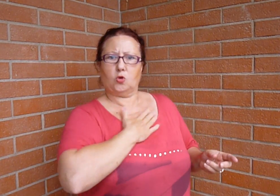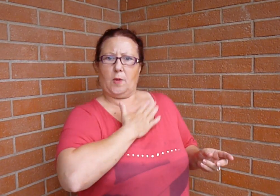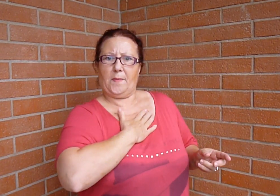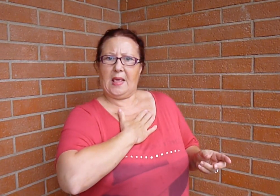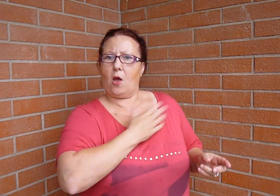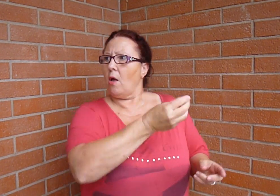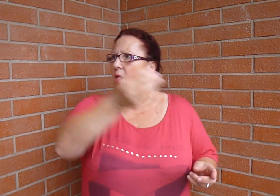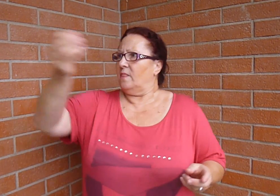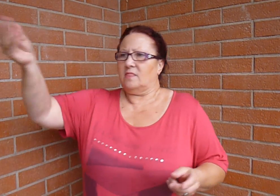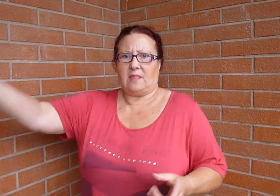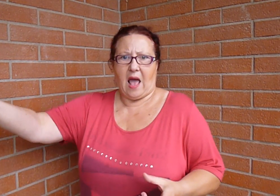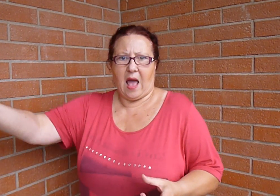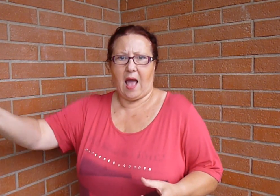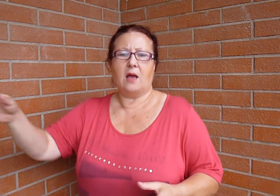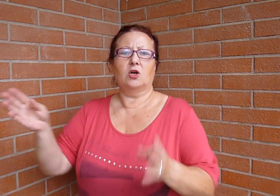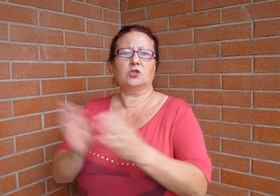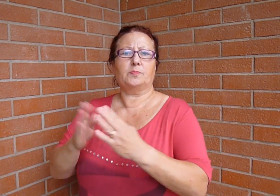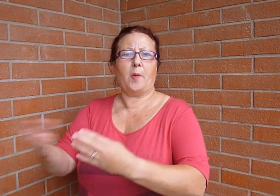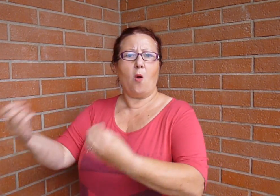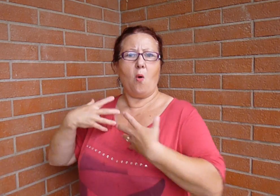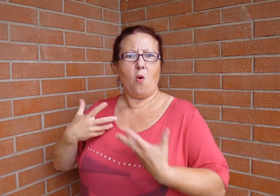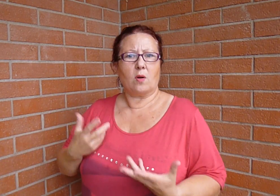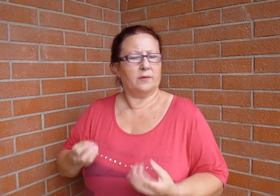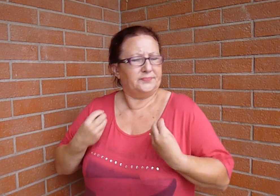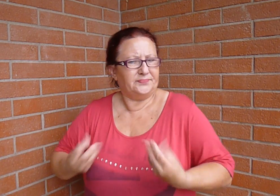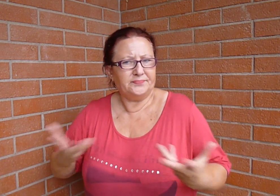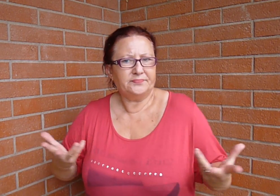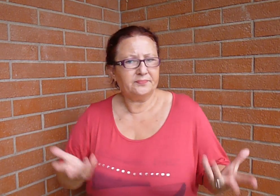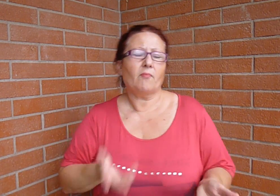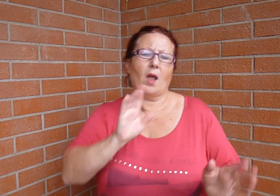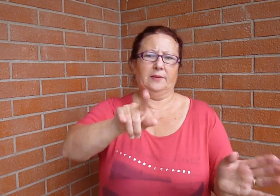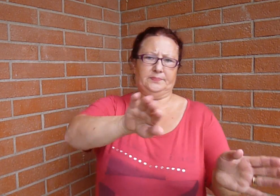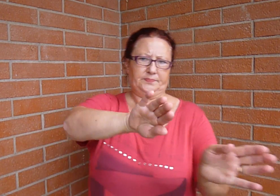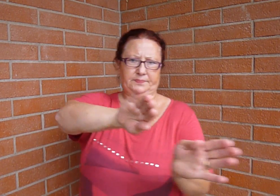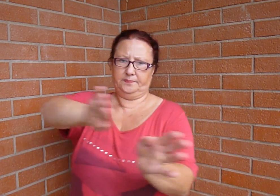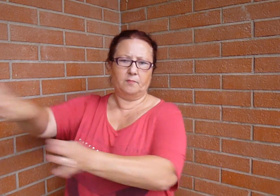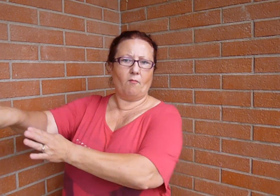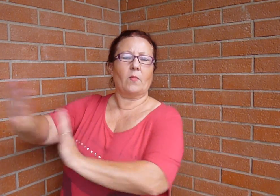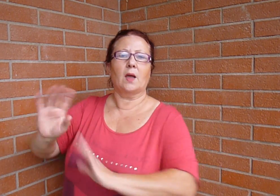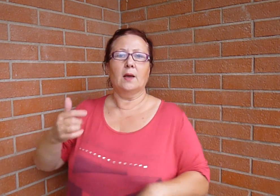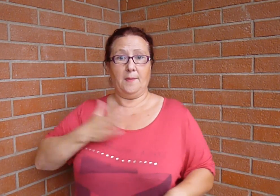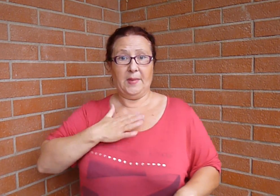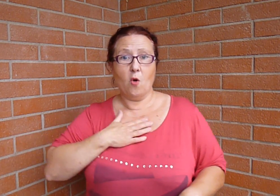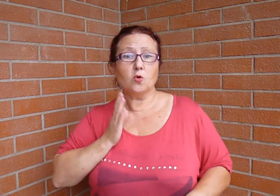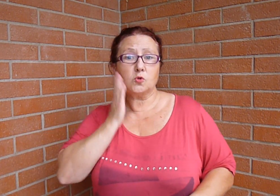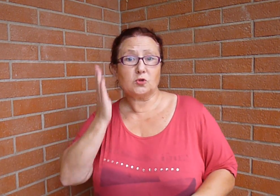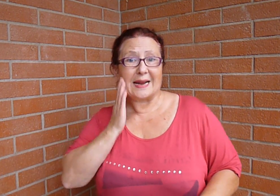man ska bli... ...så... ...i åker sig